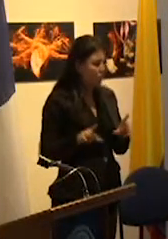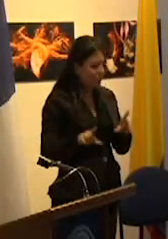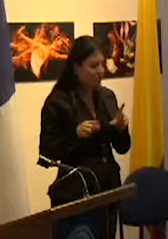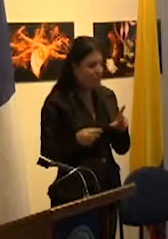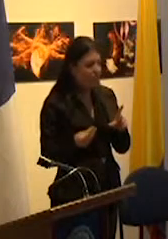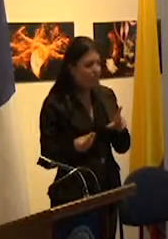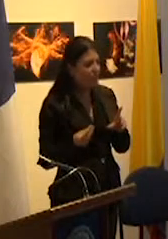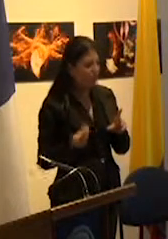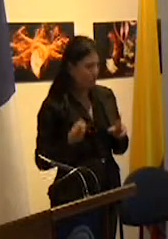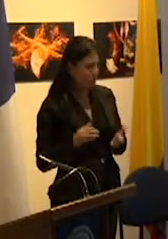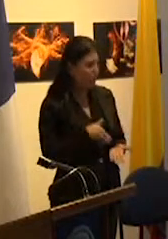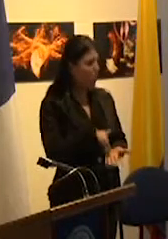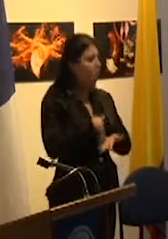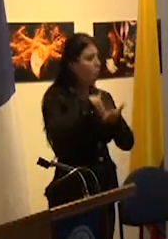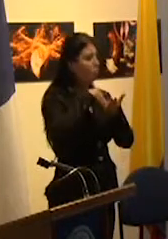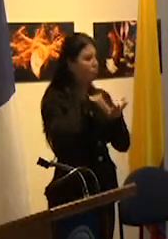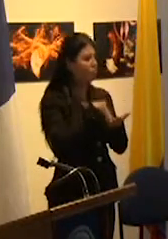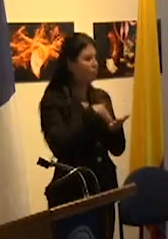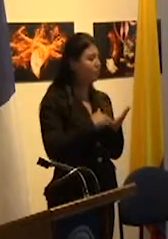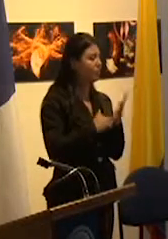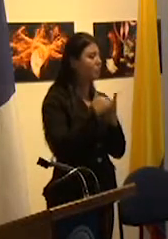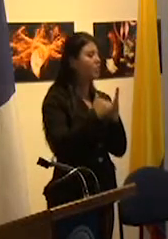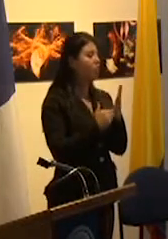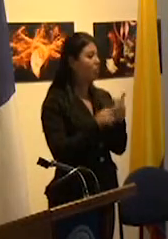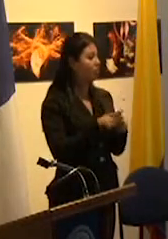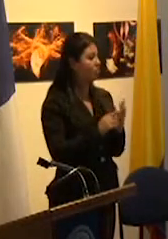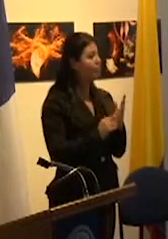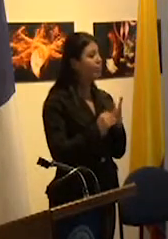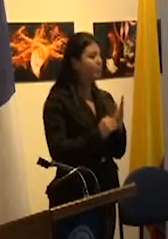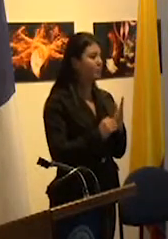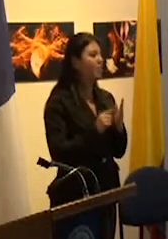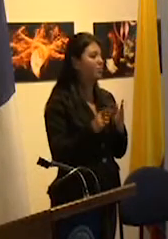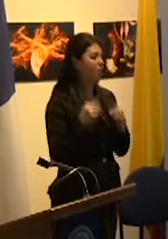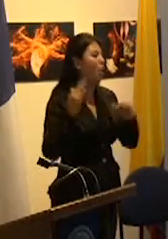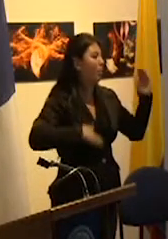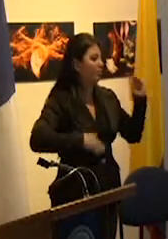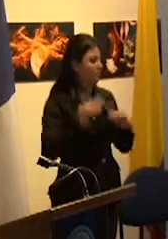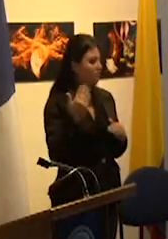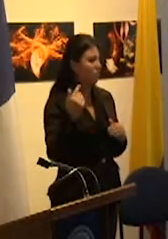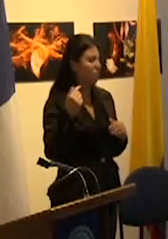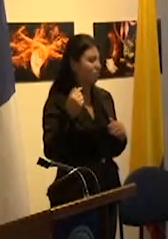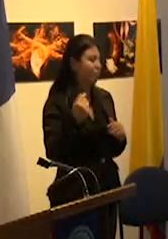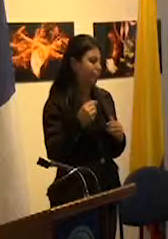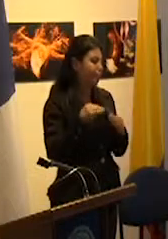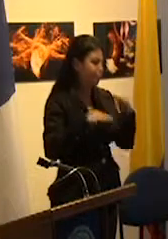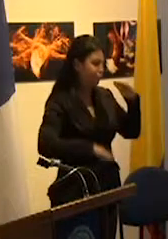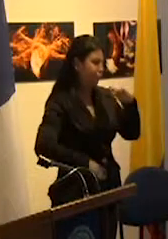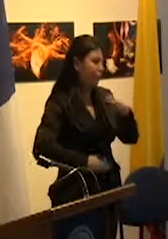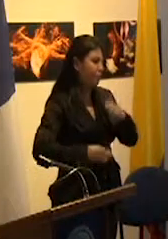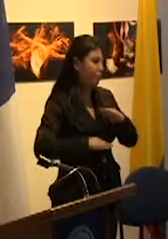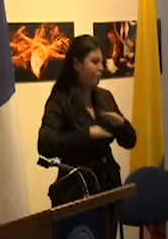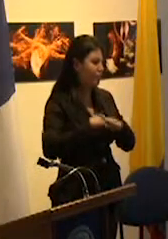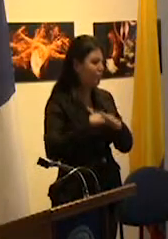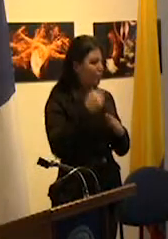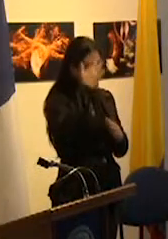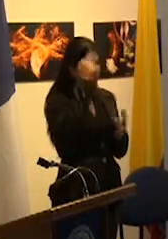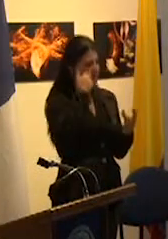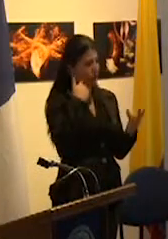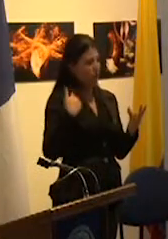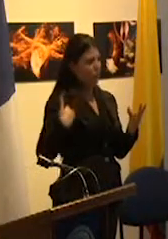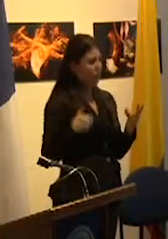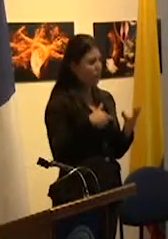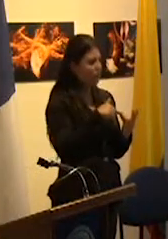que habilita a una posición las competencias se minimizan en lugar de apostar a una